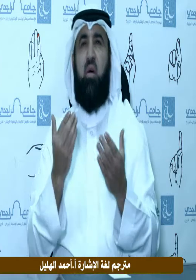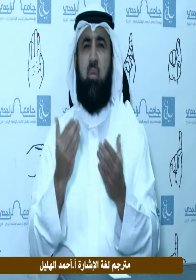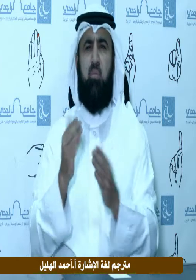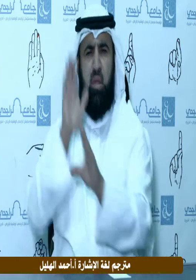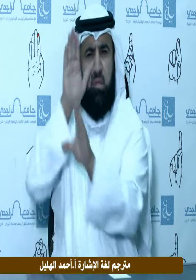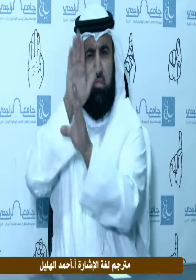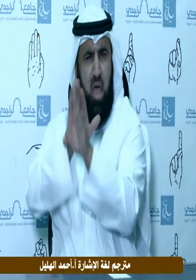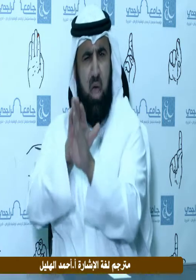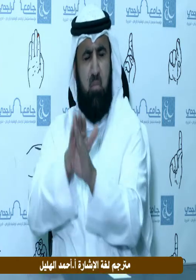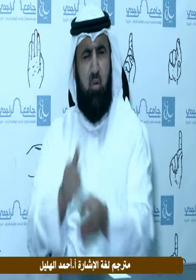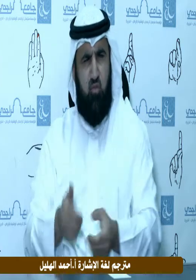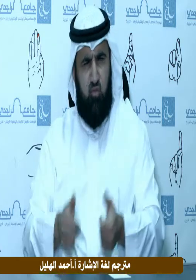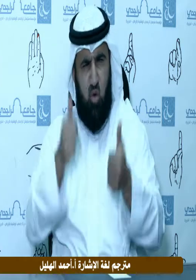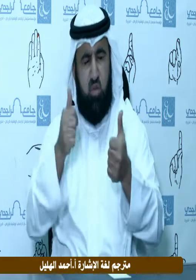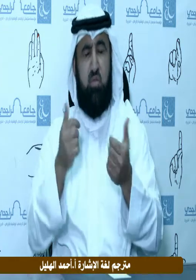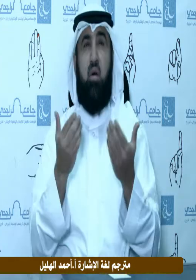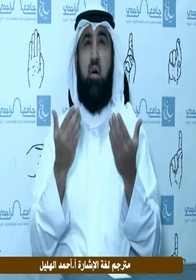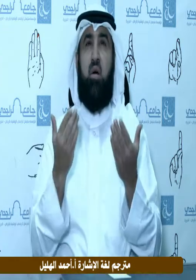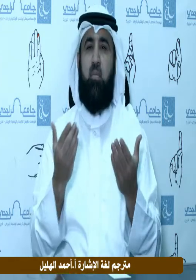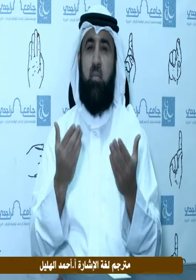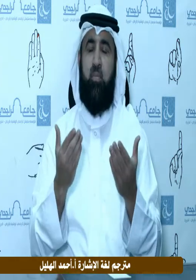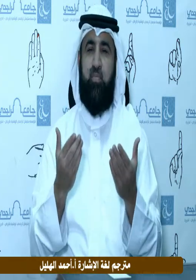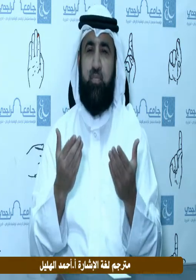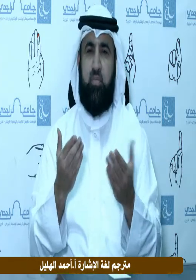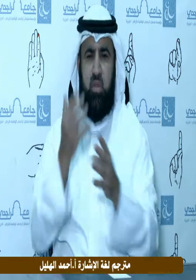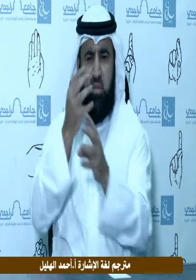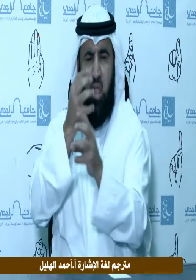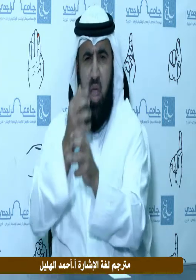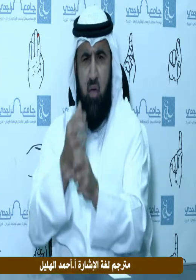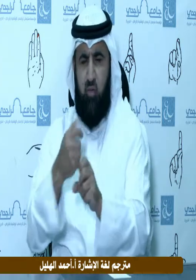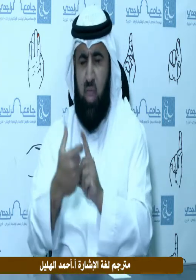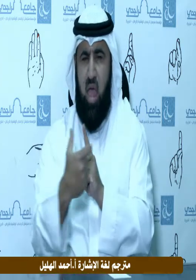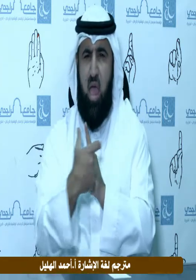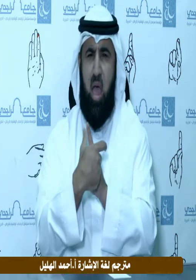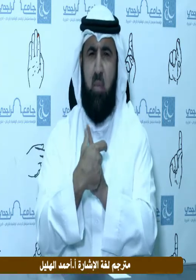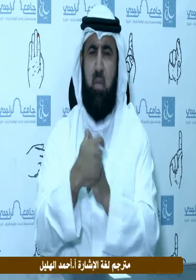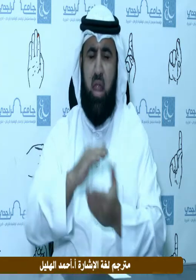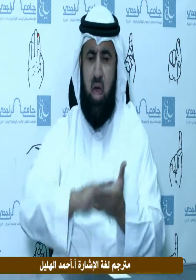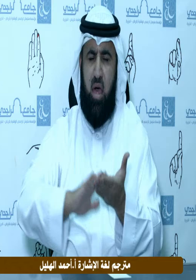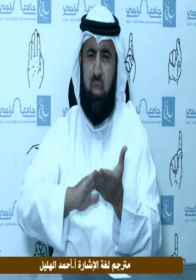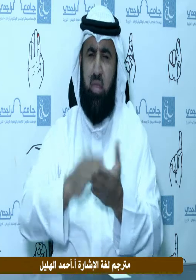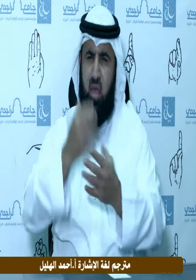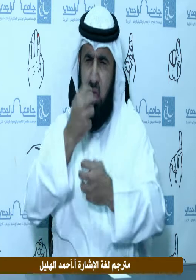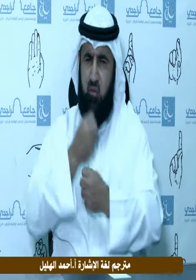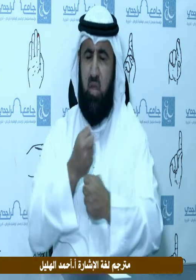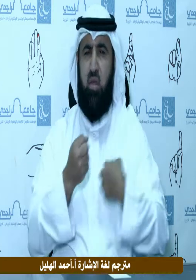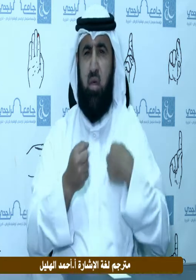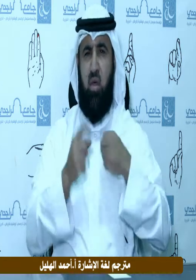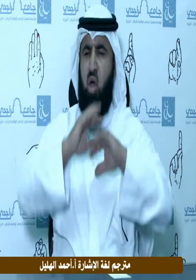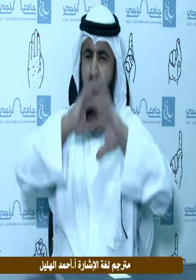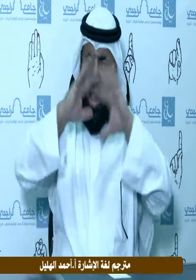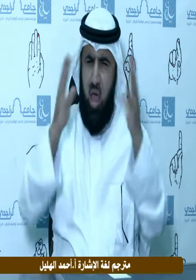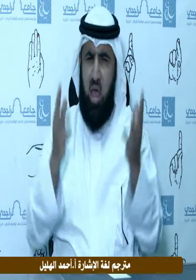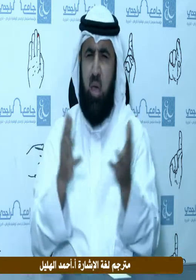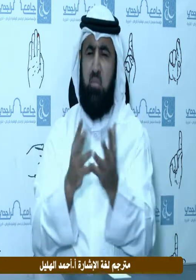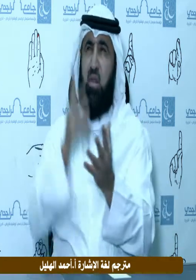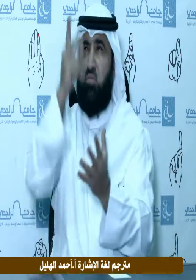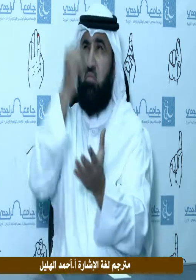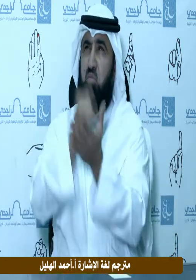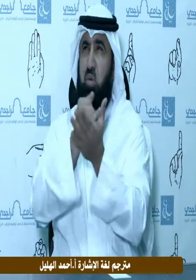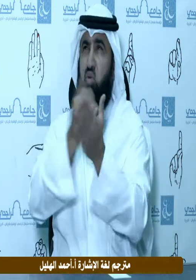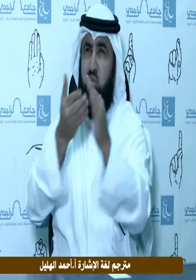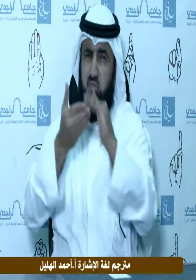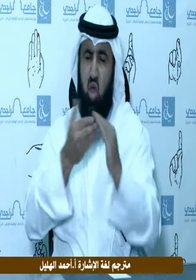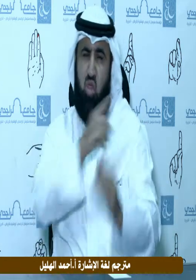ناصرا ومؤيدا ومعينا احفظ علينا أمننا واستقرارنا تولى أمرنا وأصرح شأننا